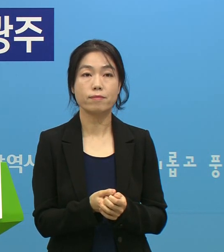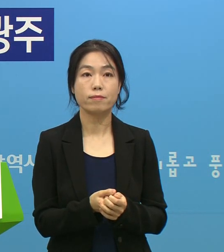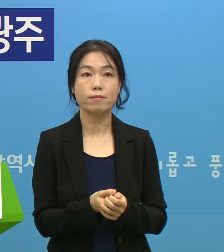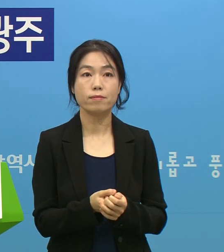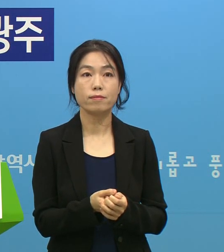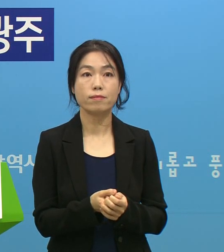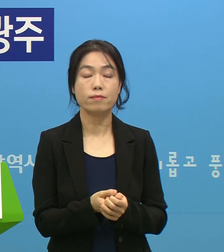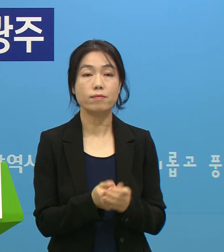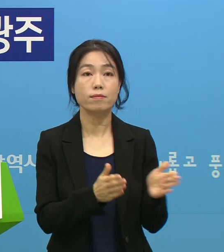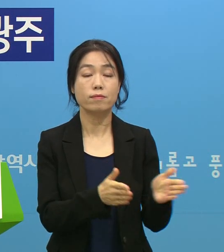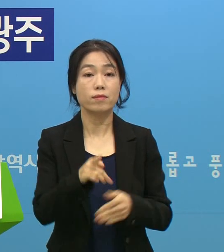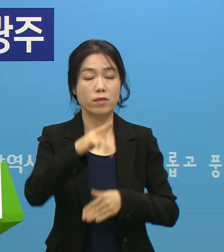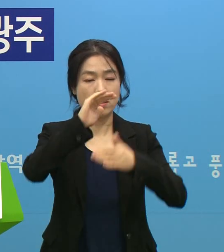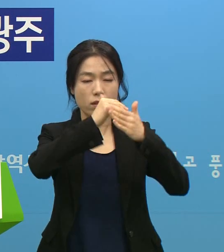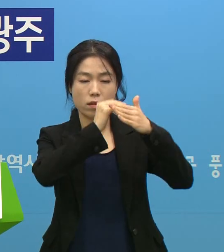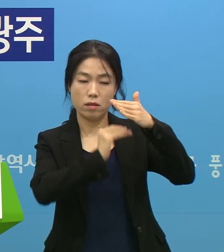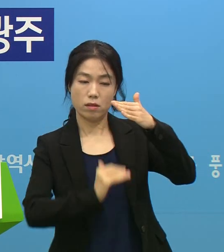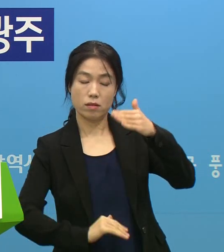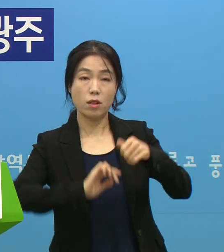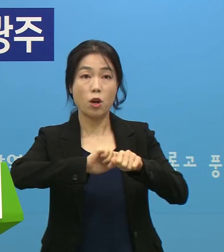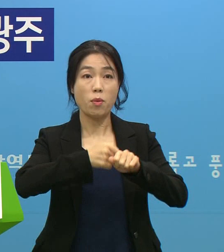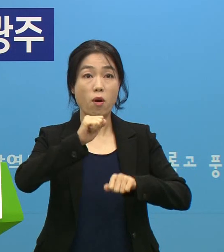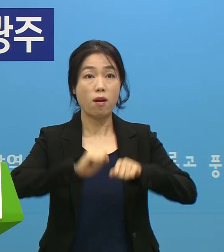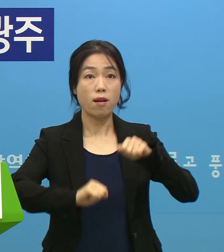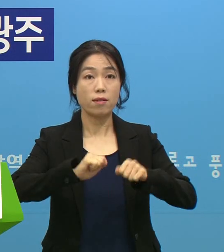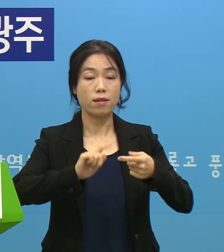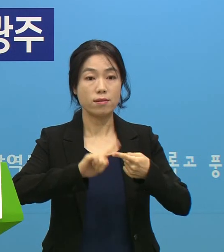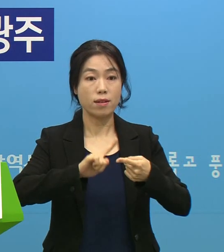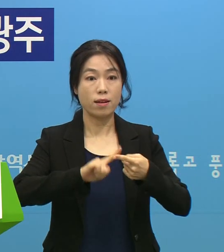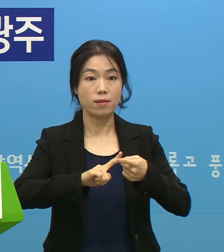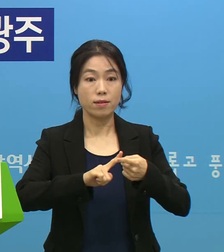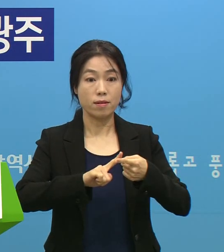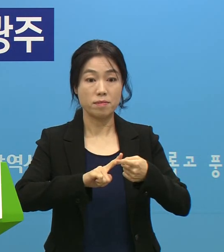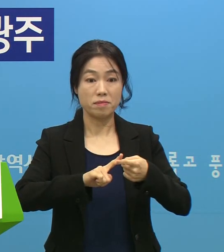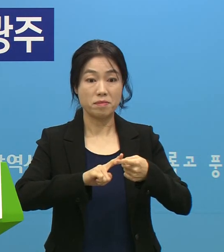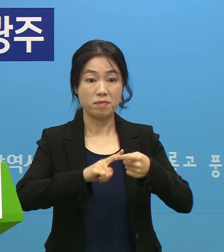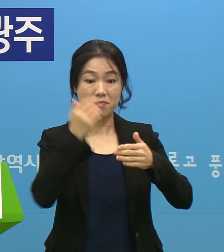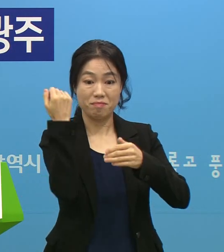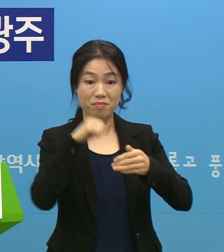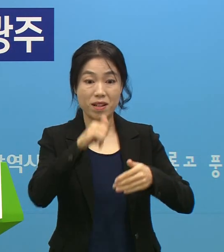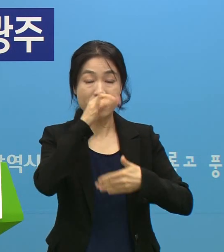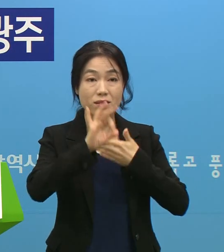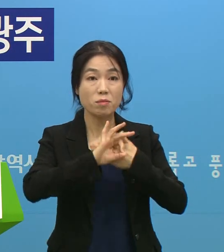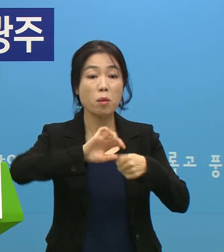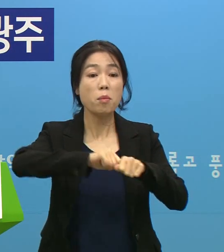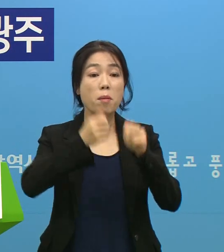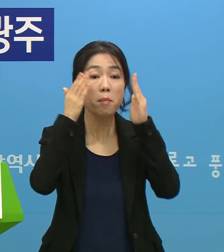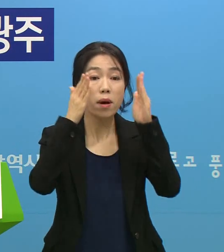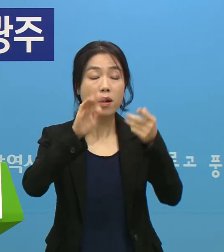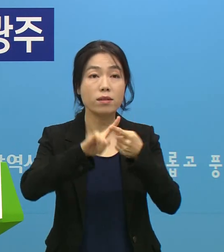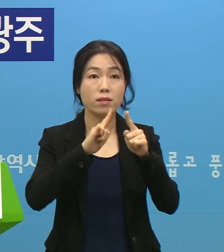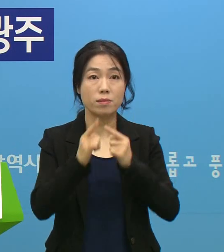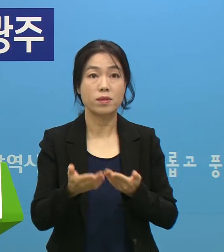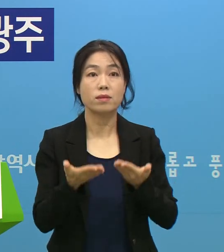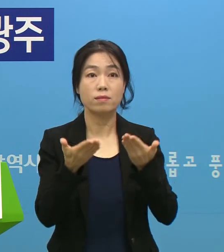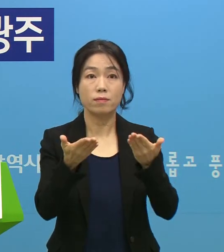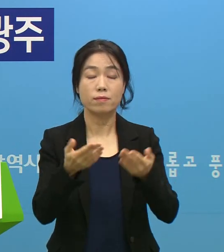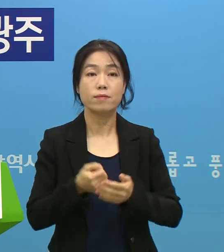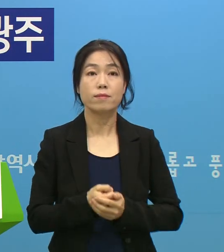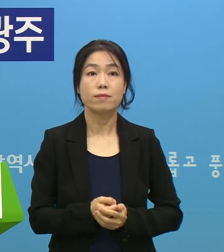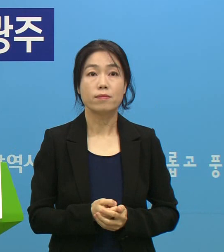그러면 이러한 처벌 대상 행위를 범했을 경우 처벌 방향에 대해서 말씀드리겠습니다.